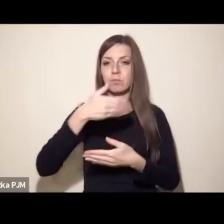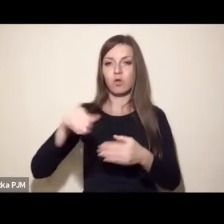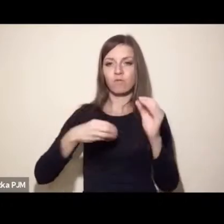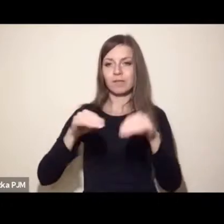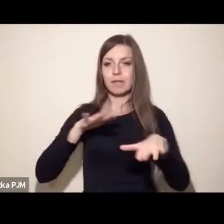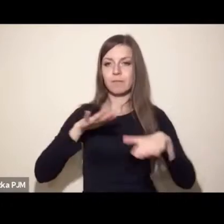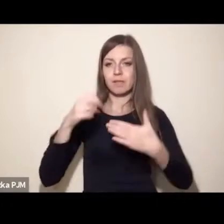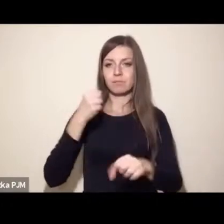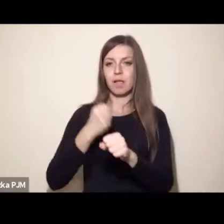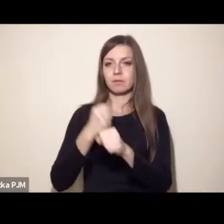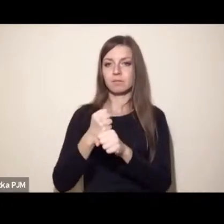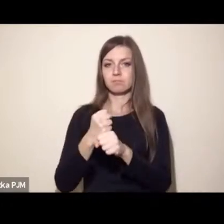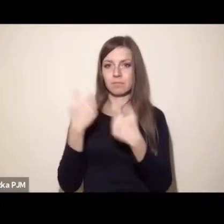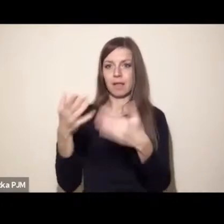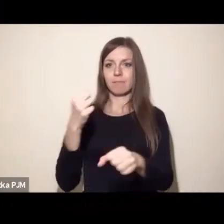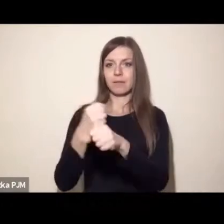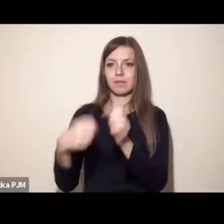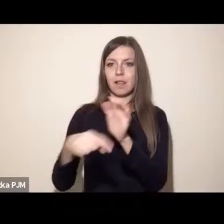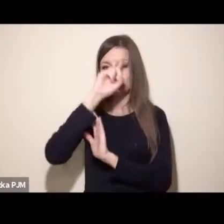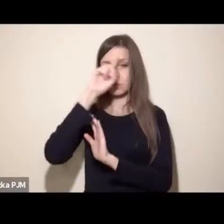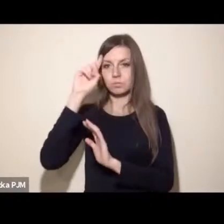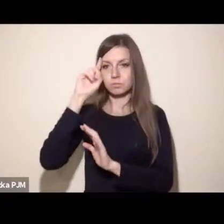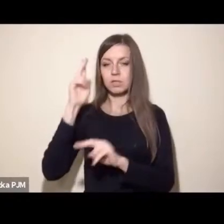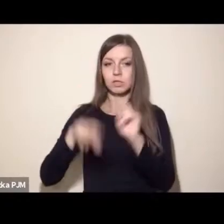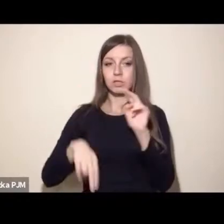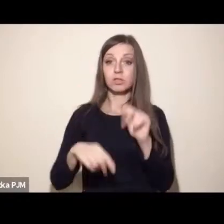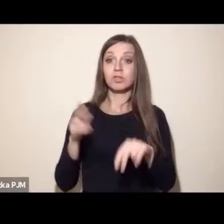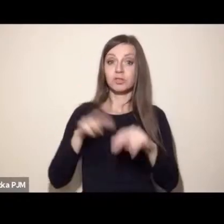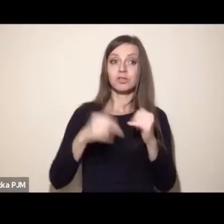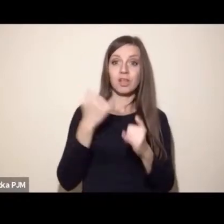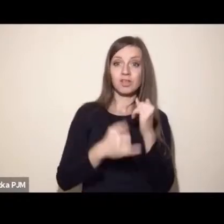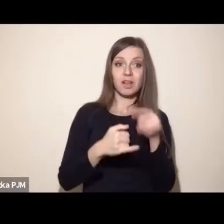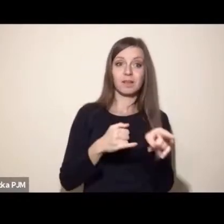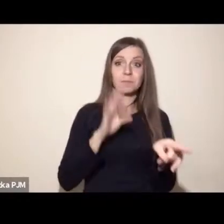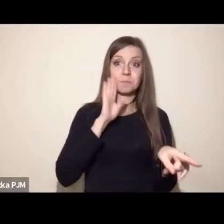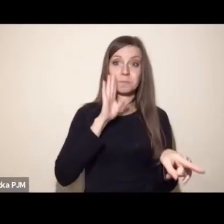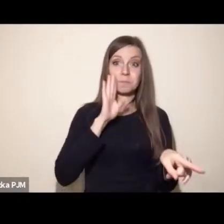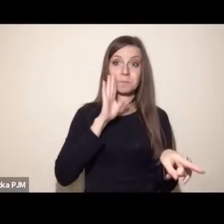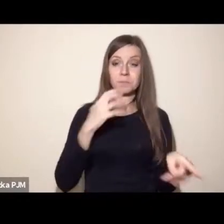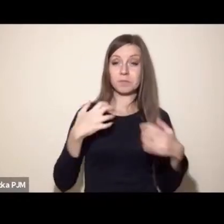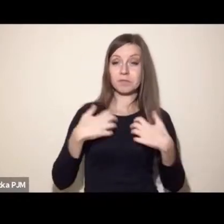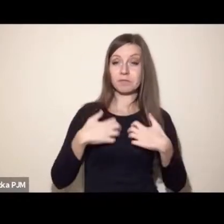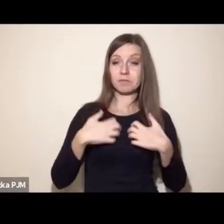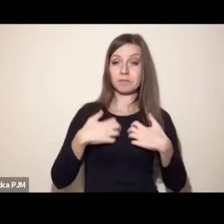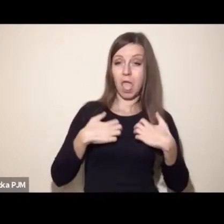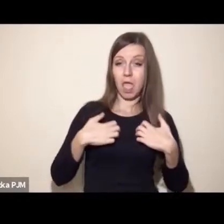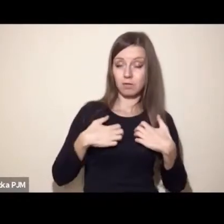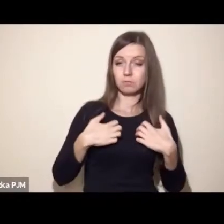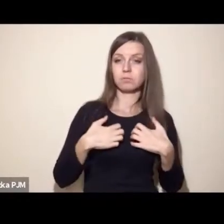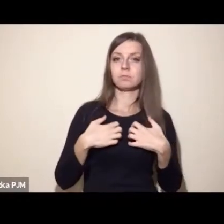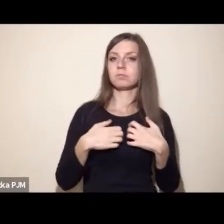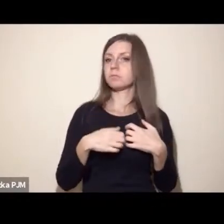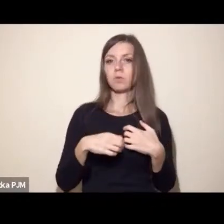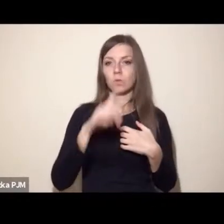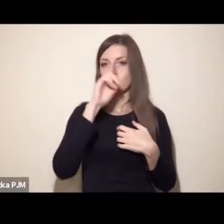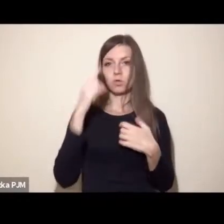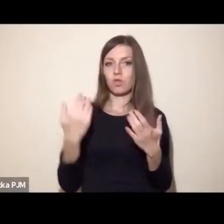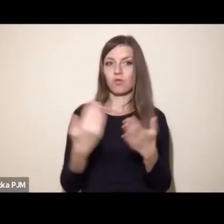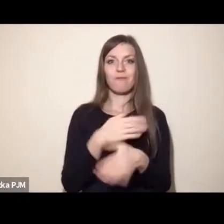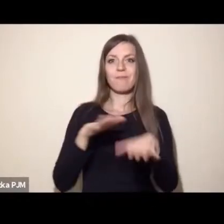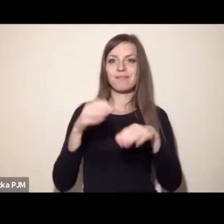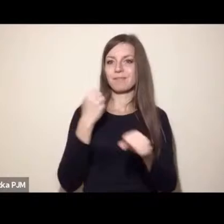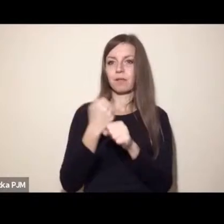w przypadku utrzymania scenariusza business as usual i status quo oraz